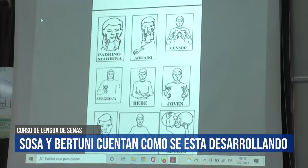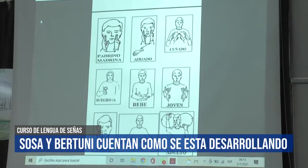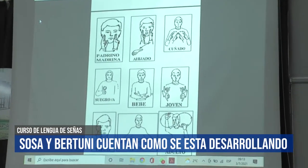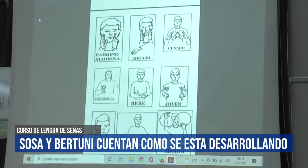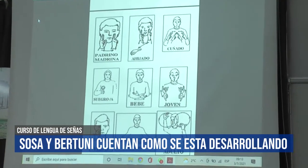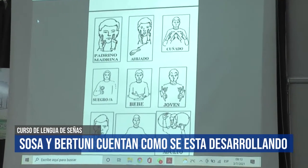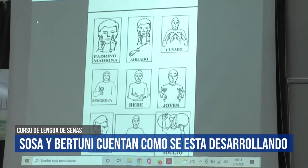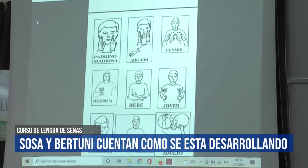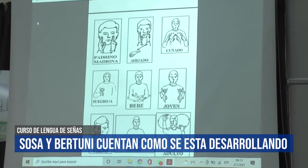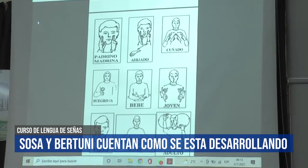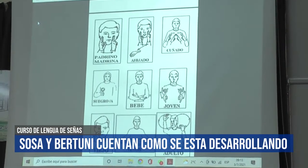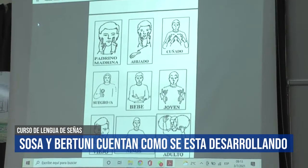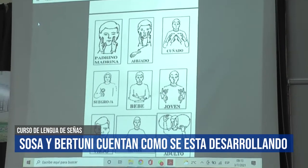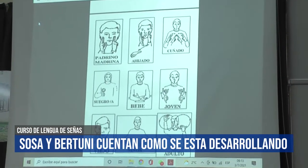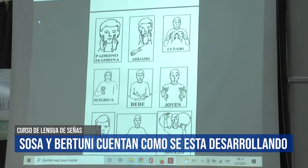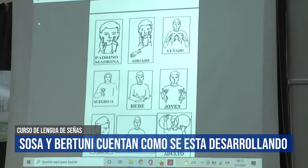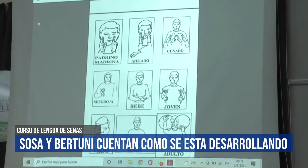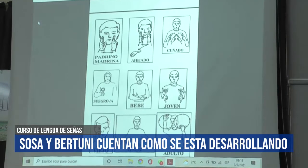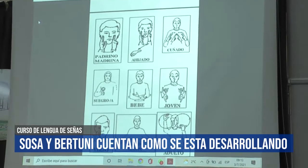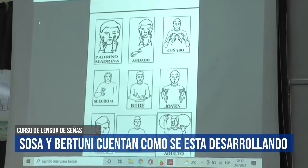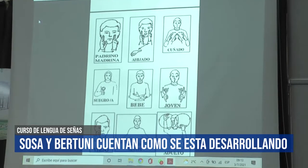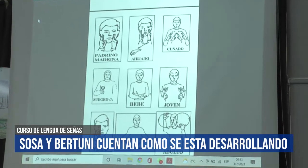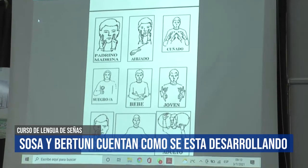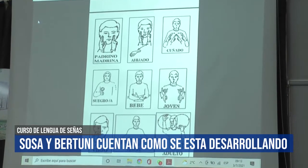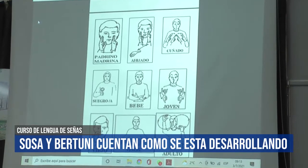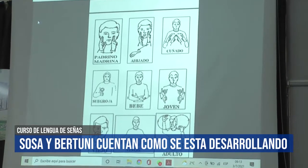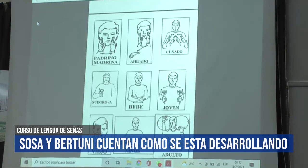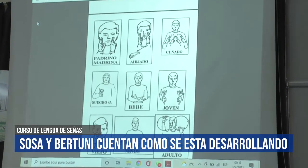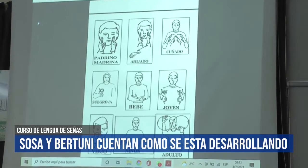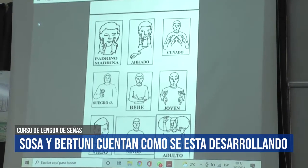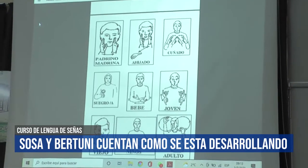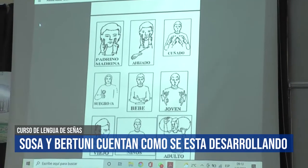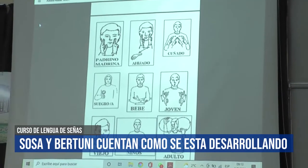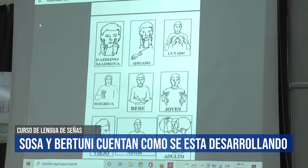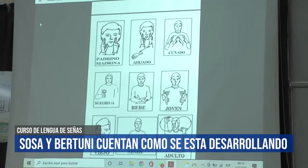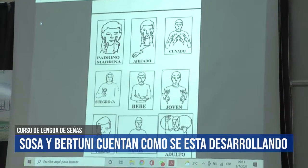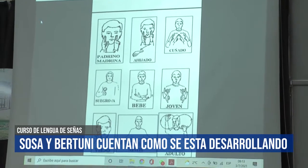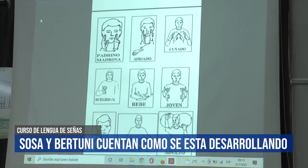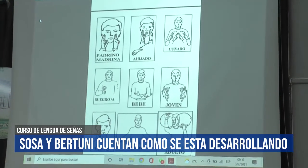acá en Cerrito justamente se esté tratando esto y se comience en esto de la inclusión?